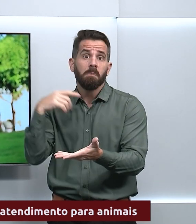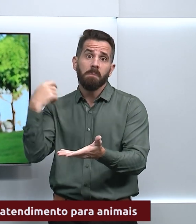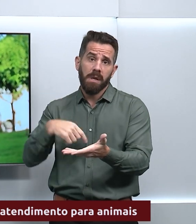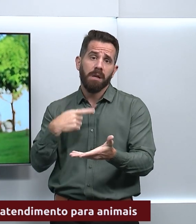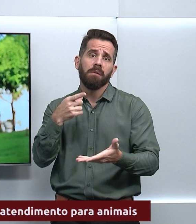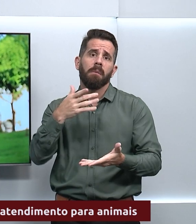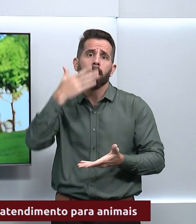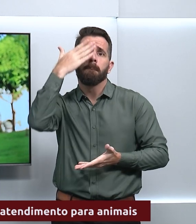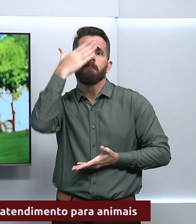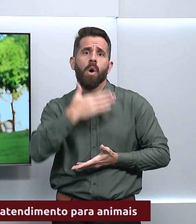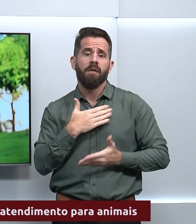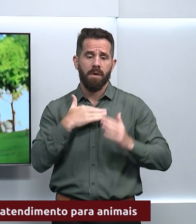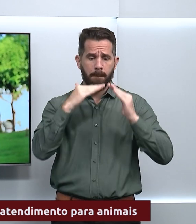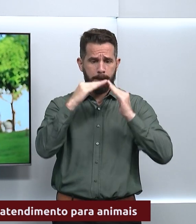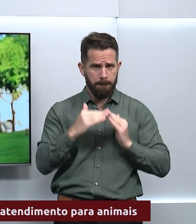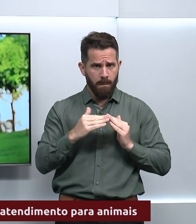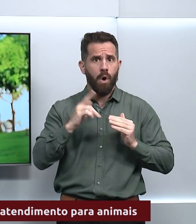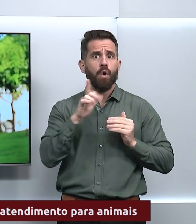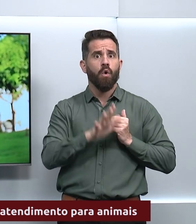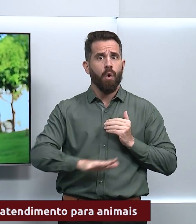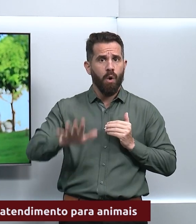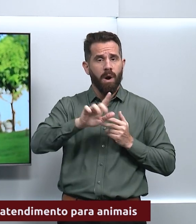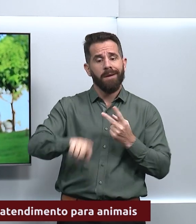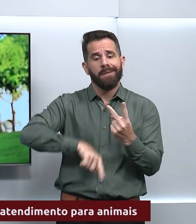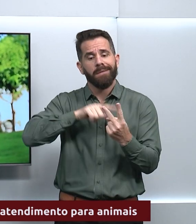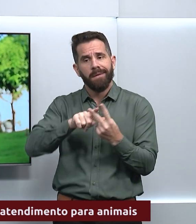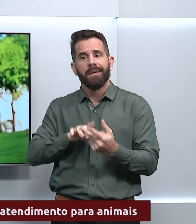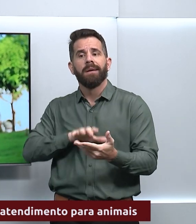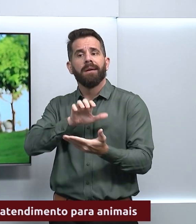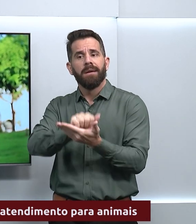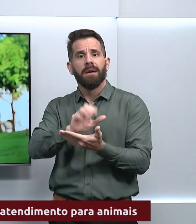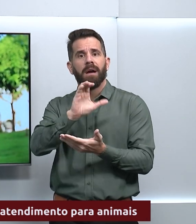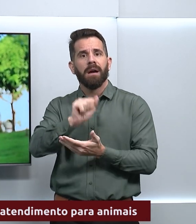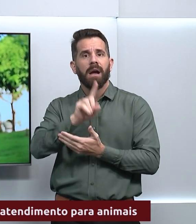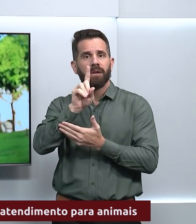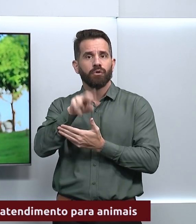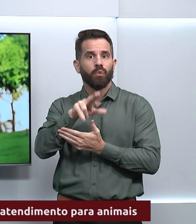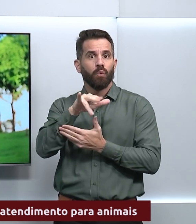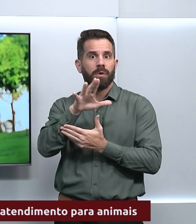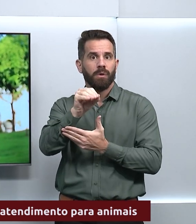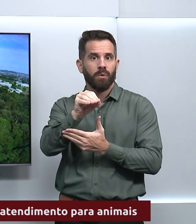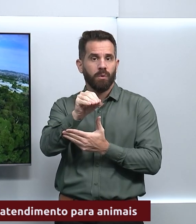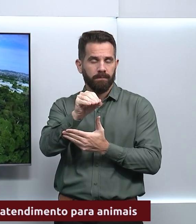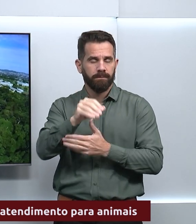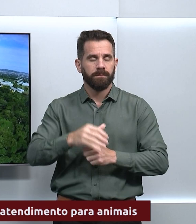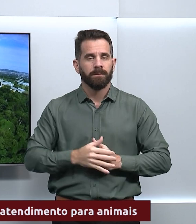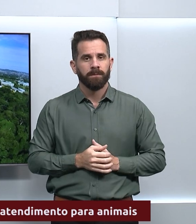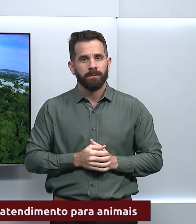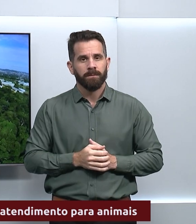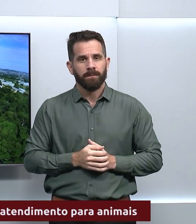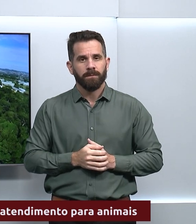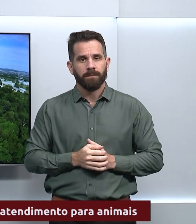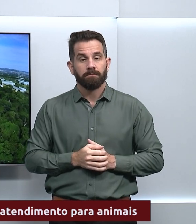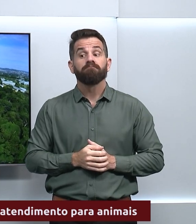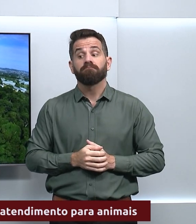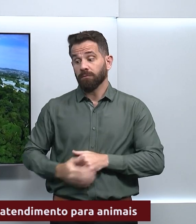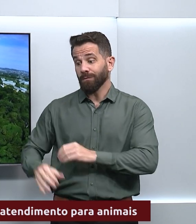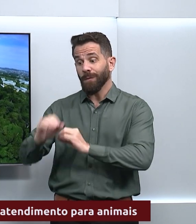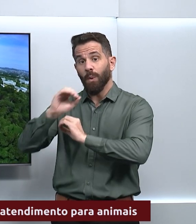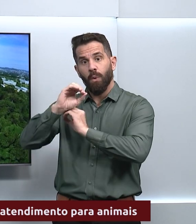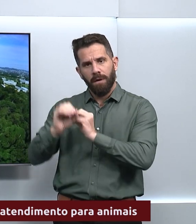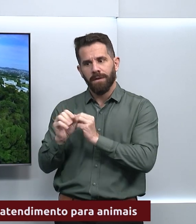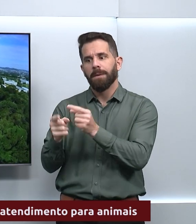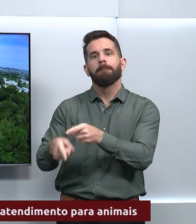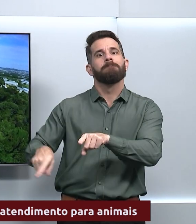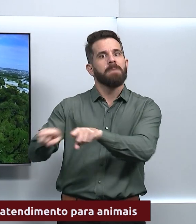capital e que é inscrito no Cade Único, iniciativa da Prefeitura de Goiânia. A UFG é parceira da